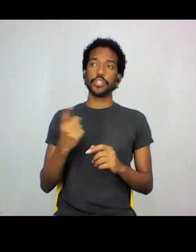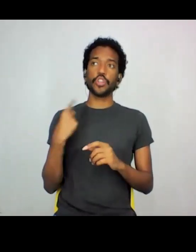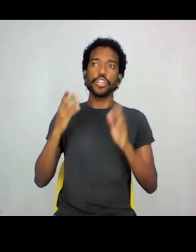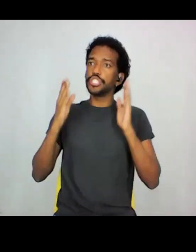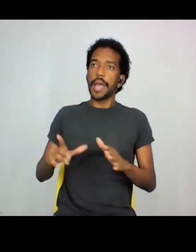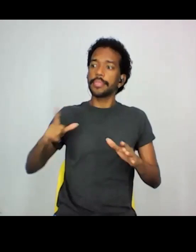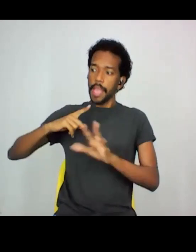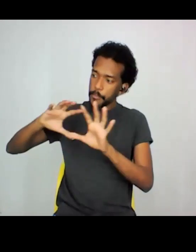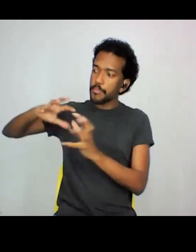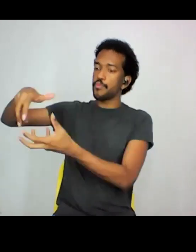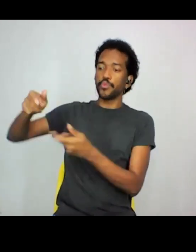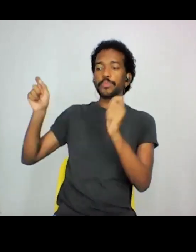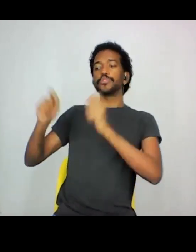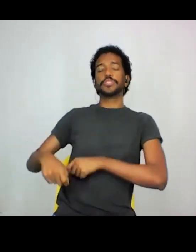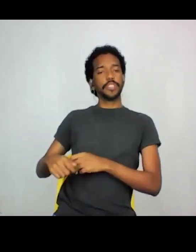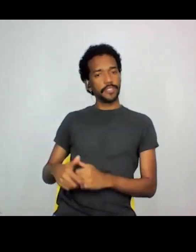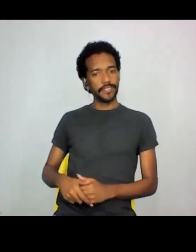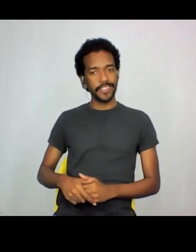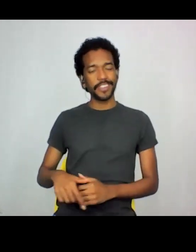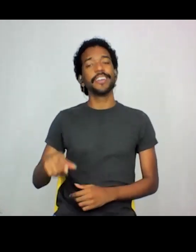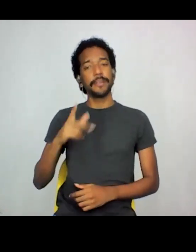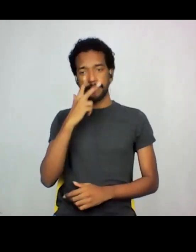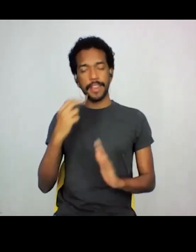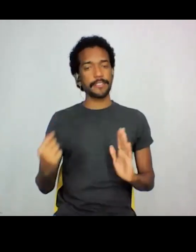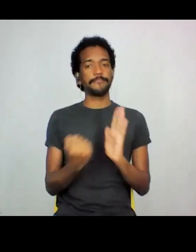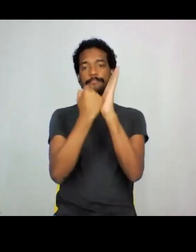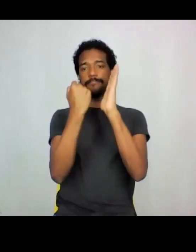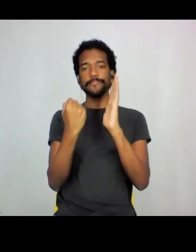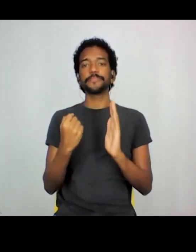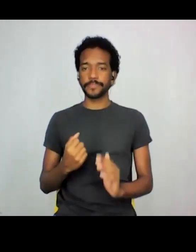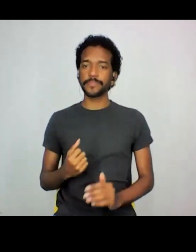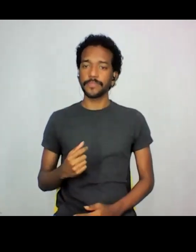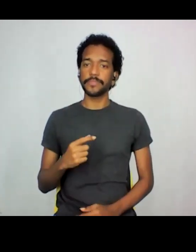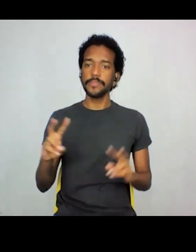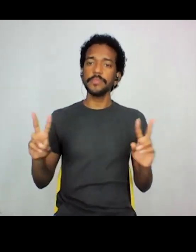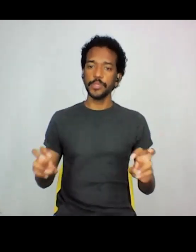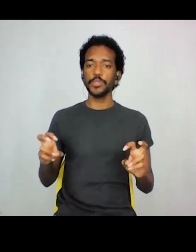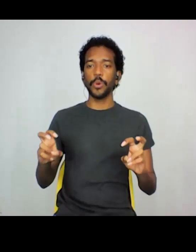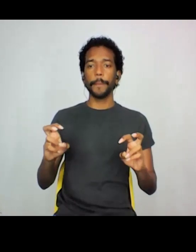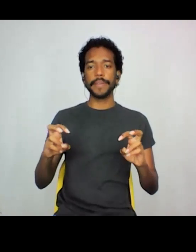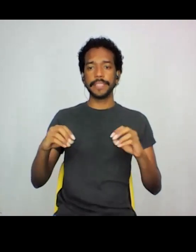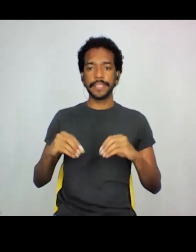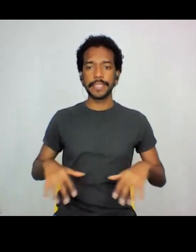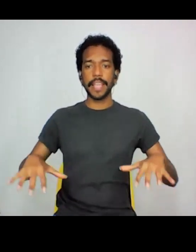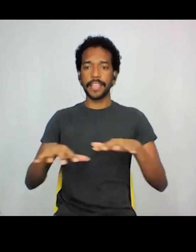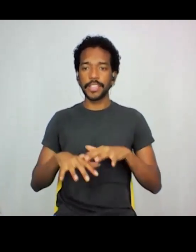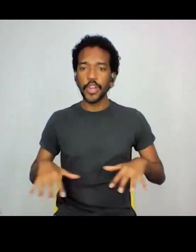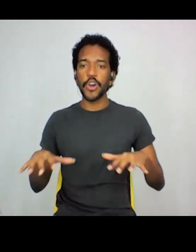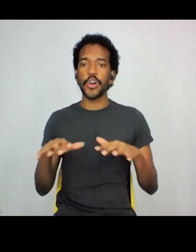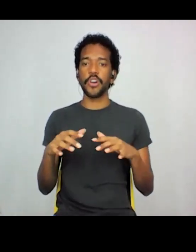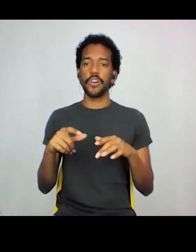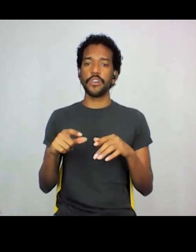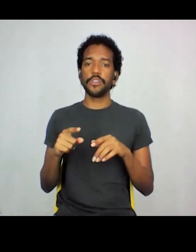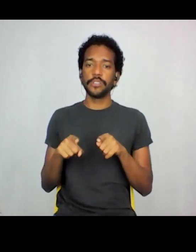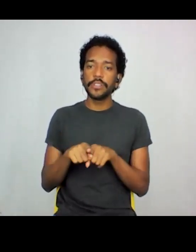acho que é uma das que ficaram marcadas também, essas questões relacionadas a território, pertencimento, acho que no caso dos